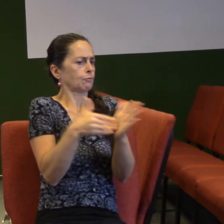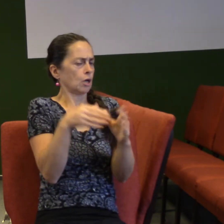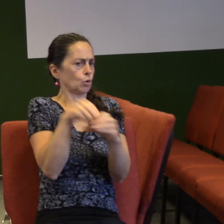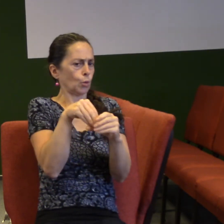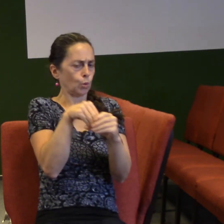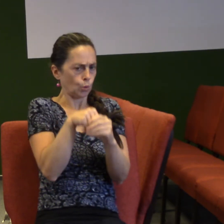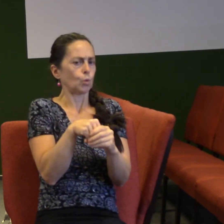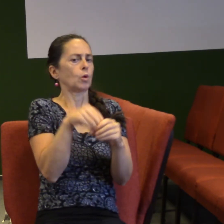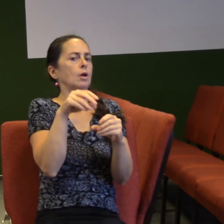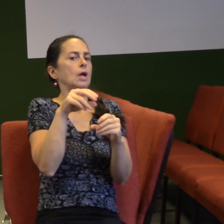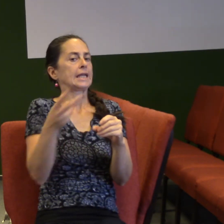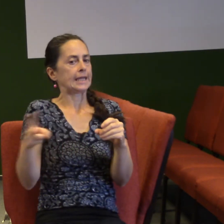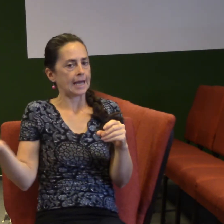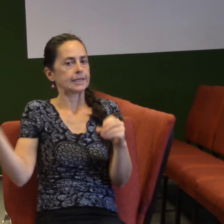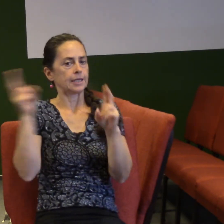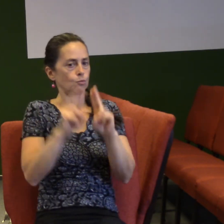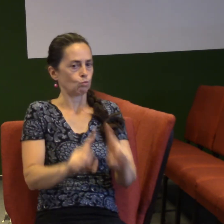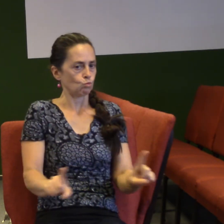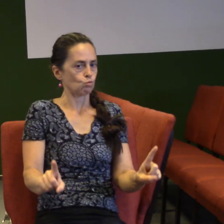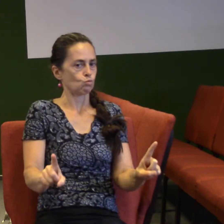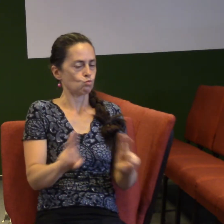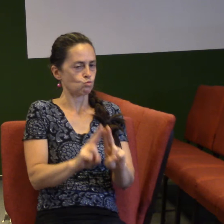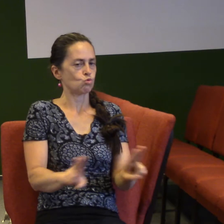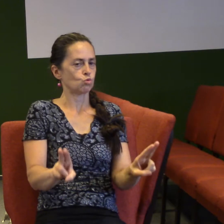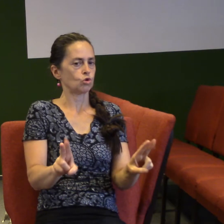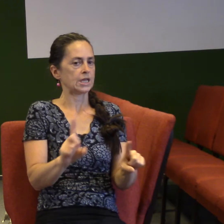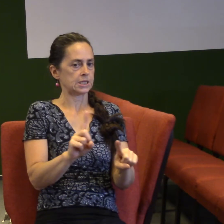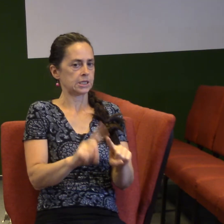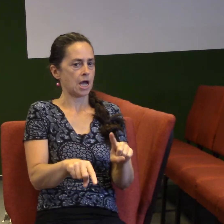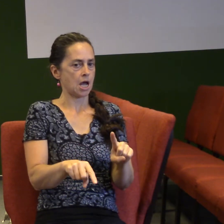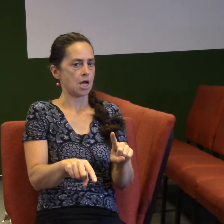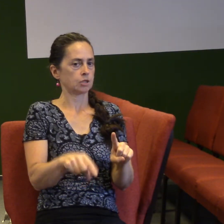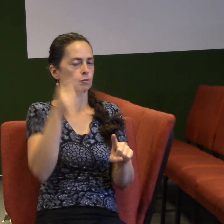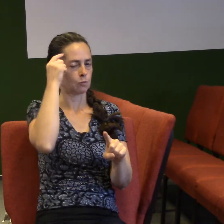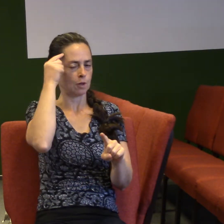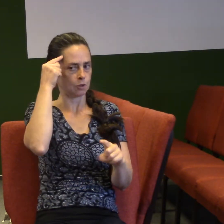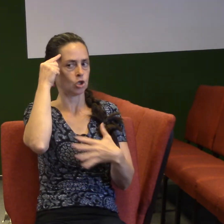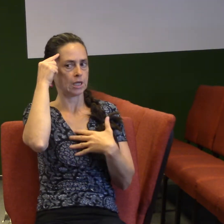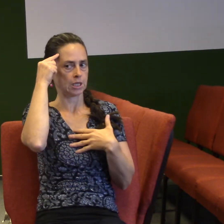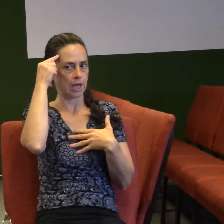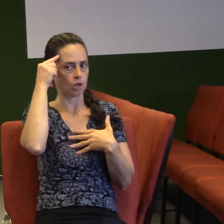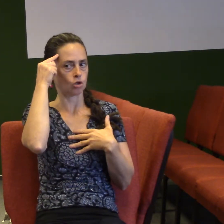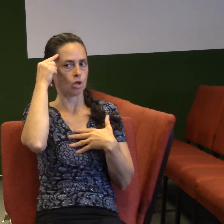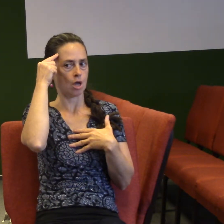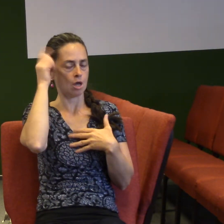můžeme dostat do toho přemýšlení, že duchovní dary jsou jenom pro některé.